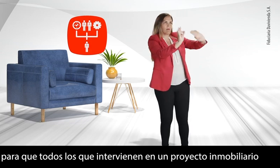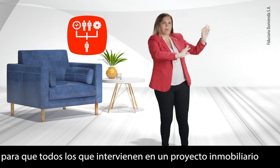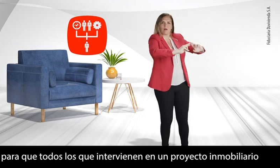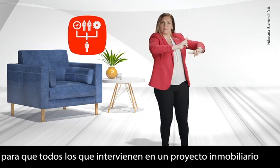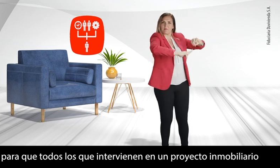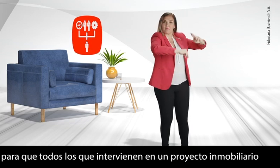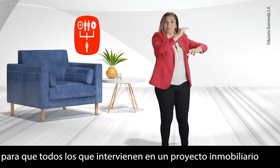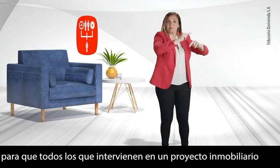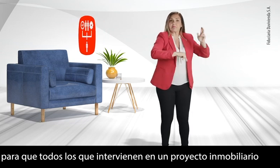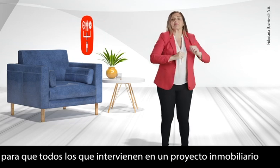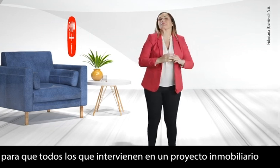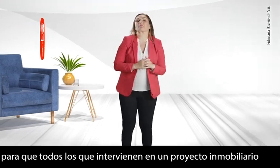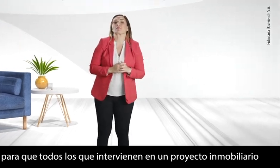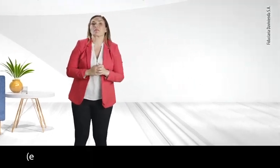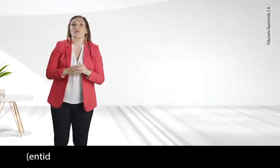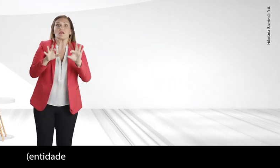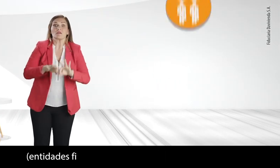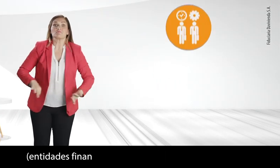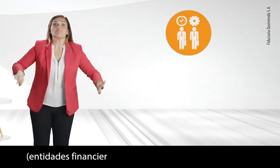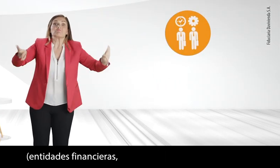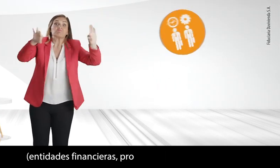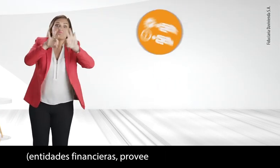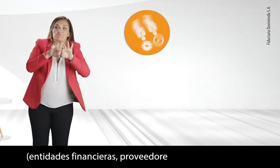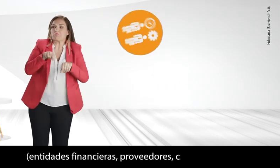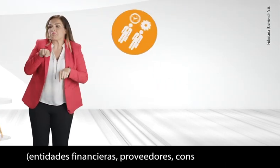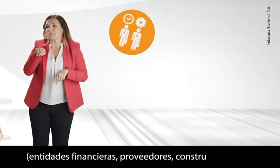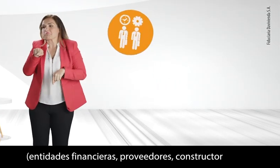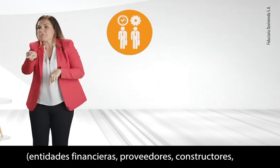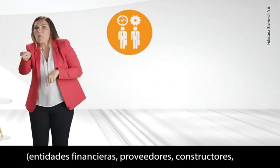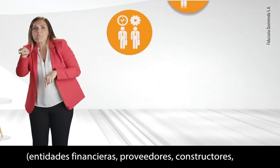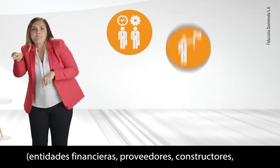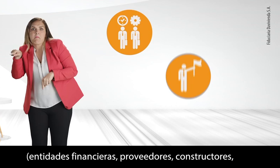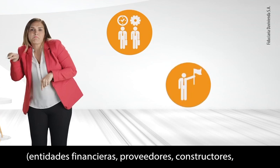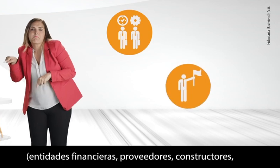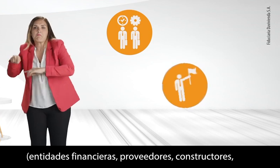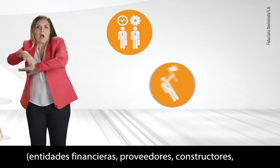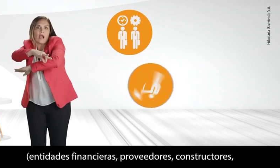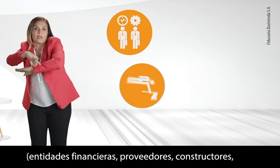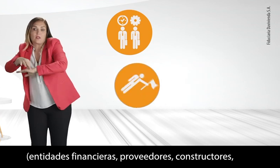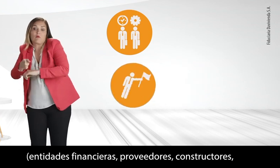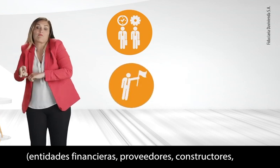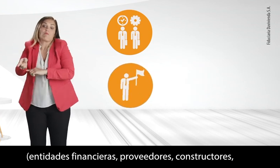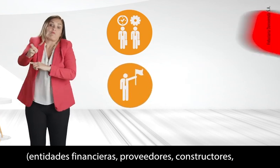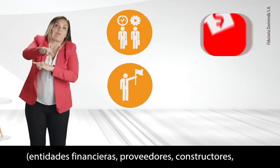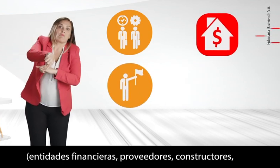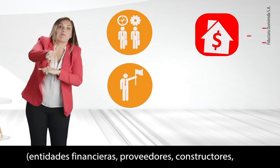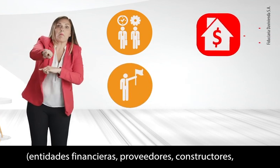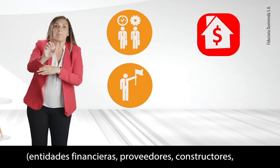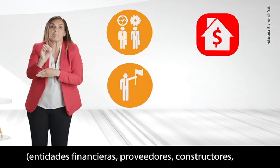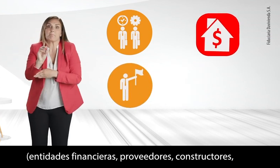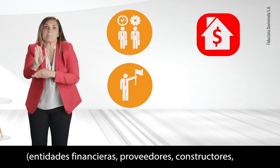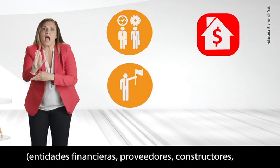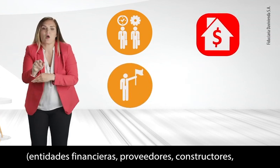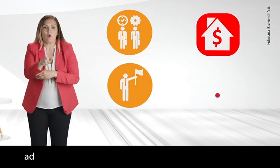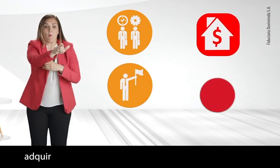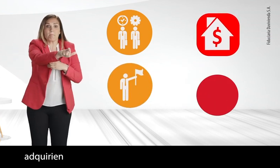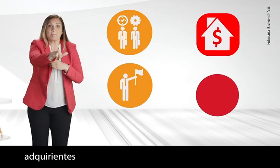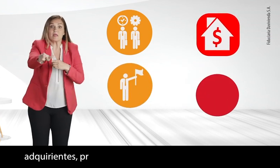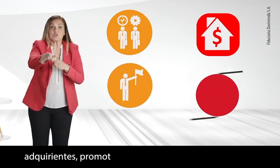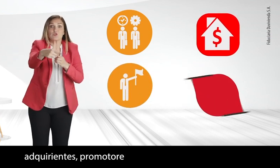en un proyecto inmobiliario entidades financieras, proveedores, constructores, adquirientes,